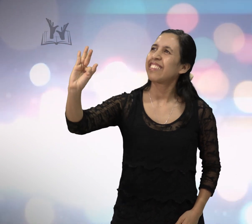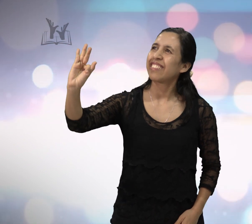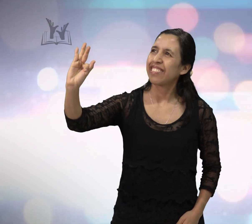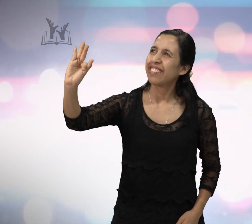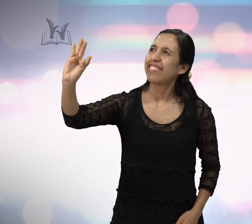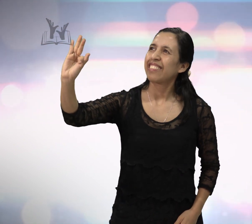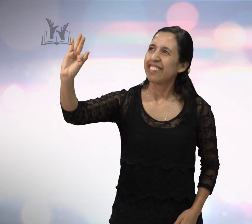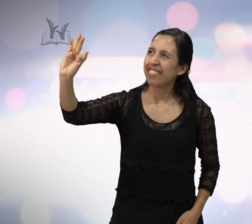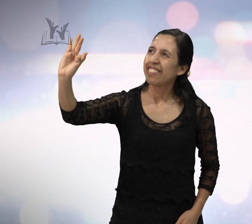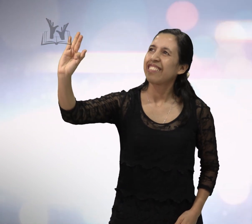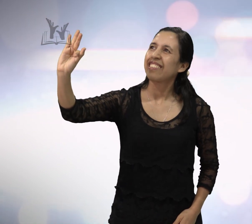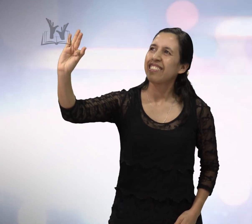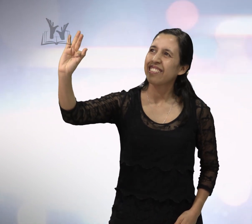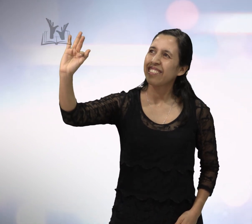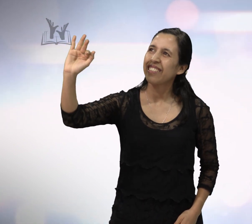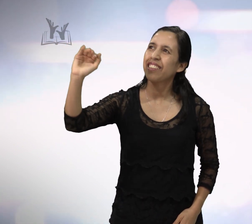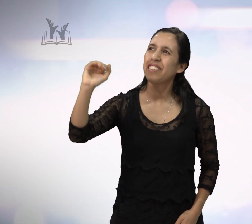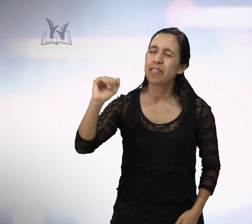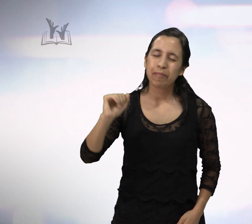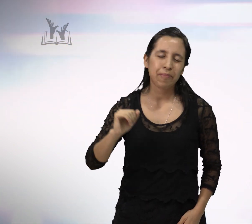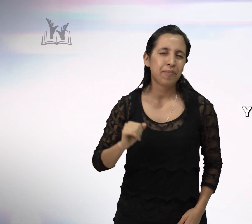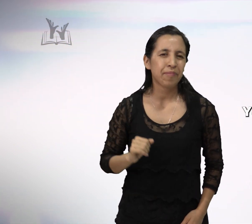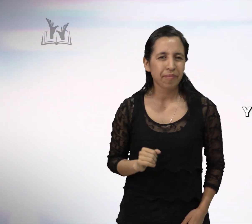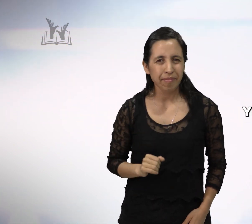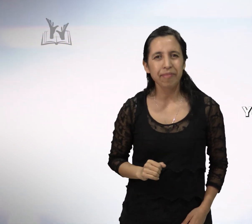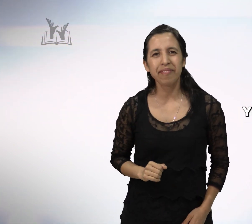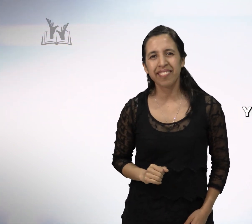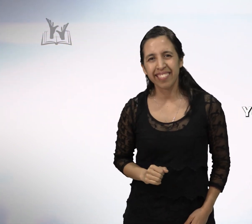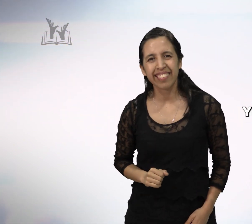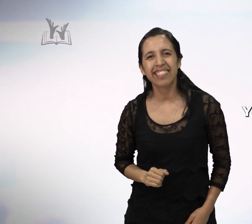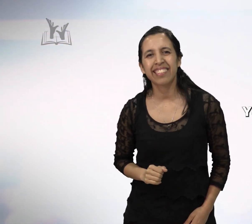otra